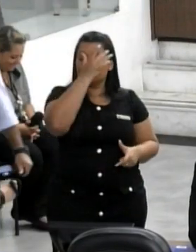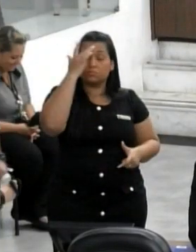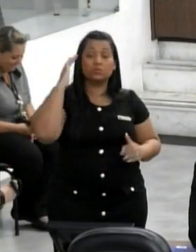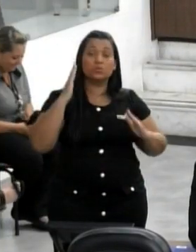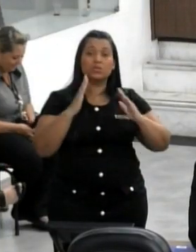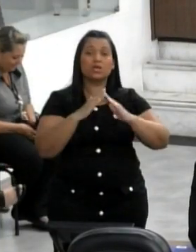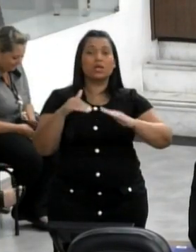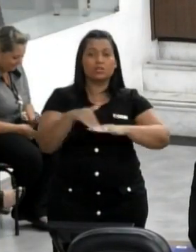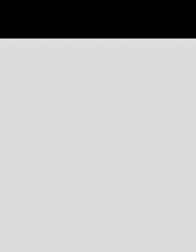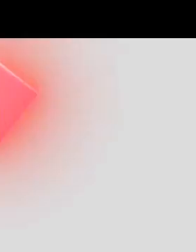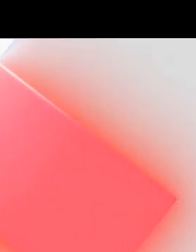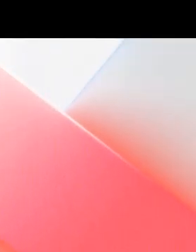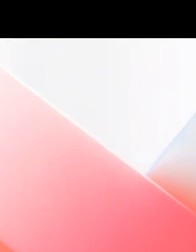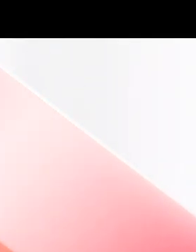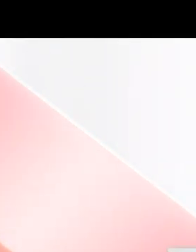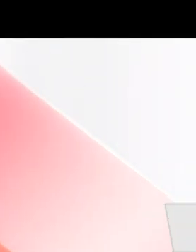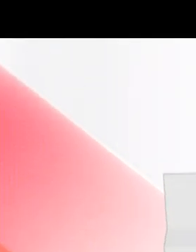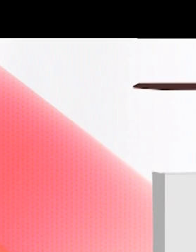situação de rua possam ser atendidas.